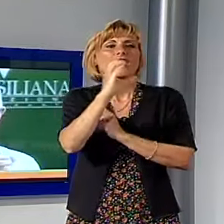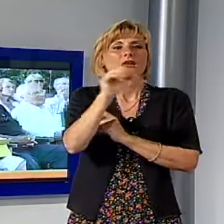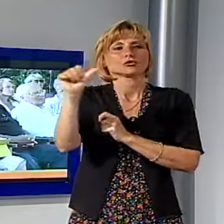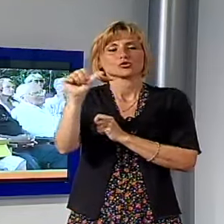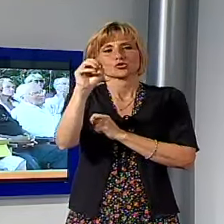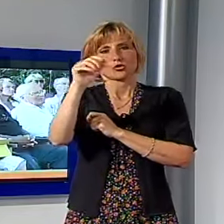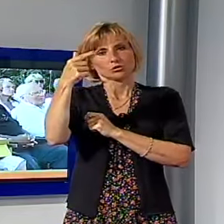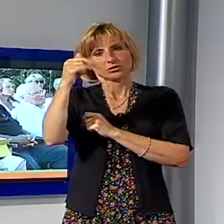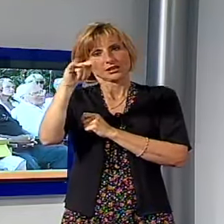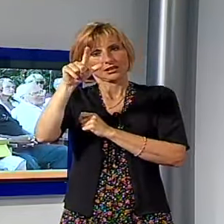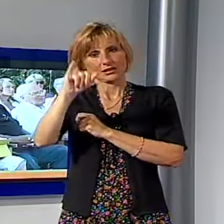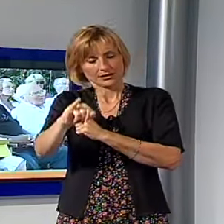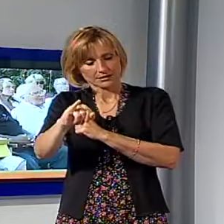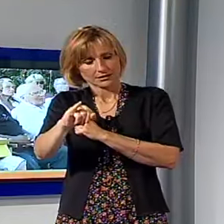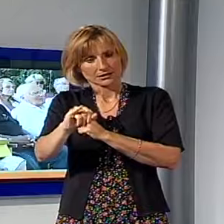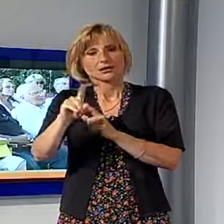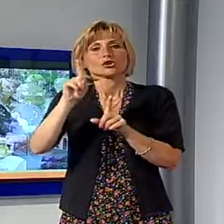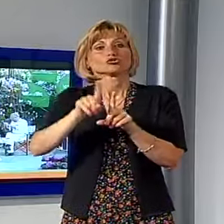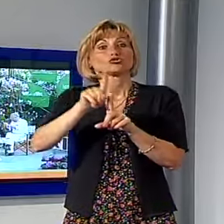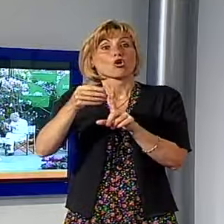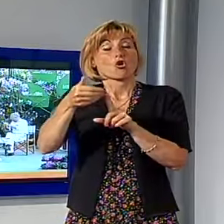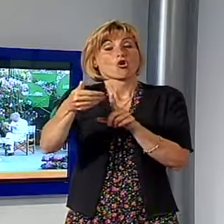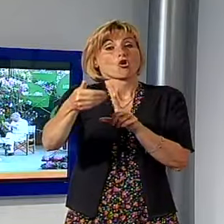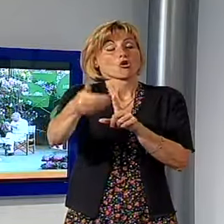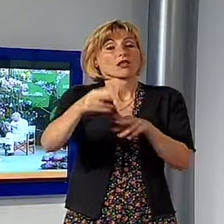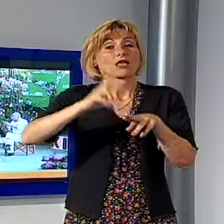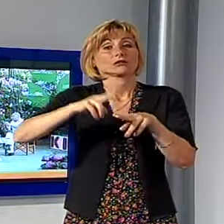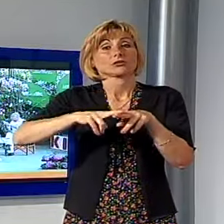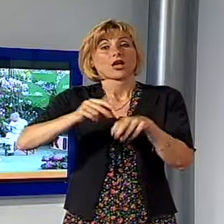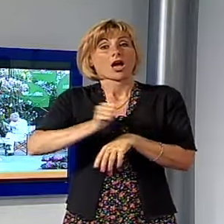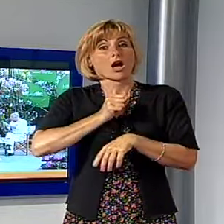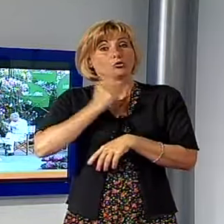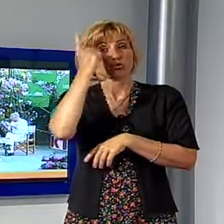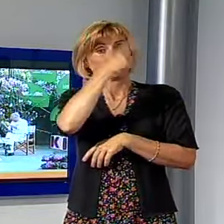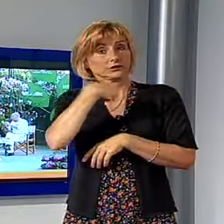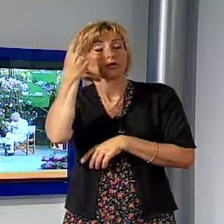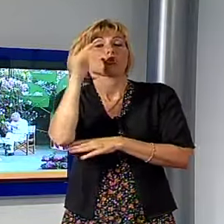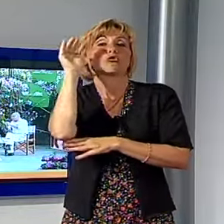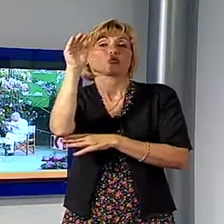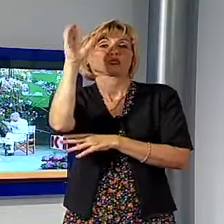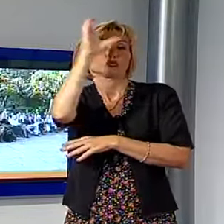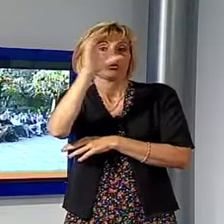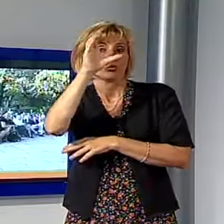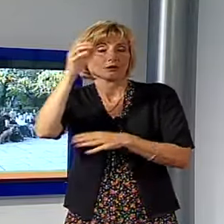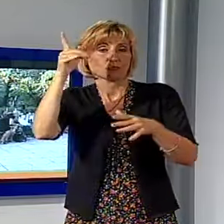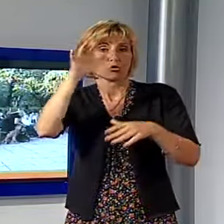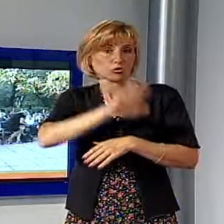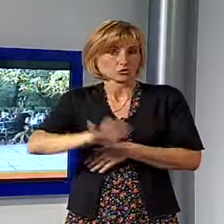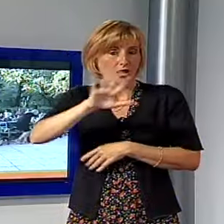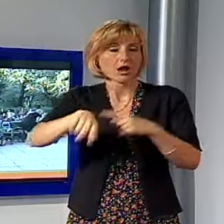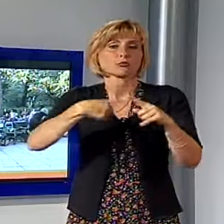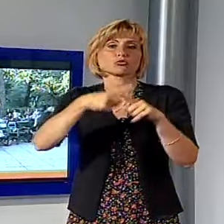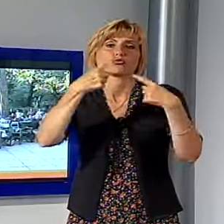seguenti al centro dell'attenzione la letteratura con il ciclo Autoritratti, il futuro del turismo in Toscana, la musica di Giorgio Gaber.